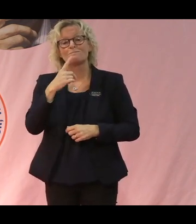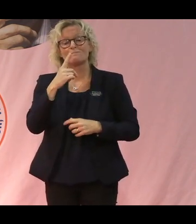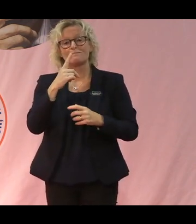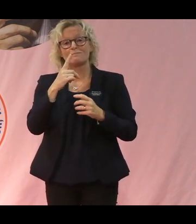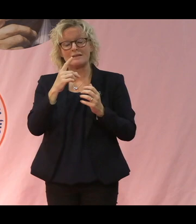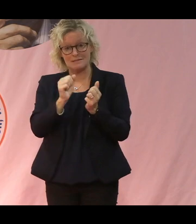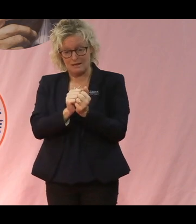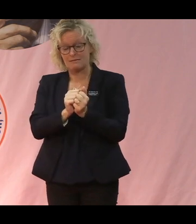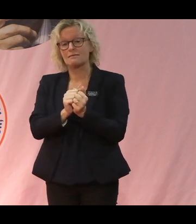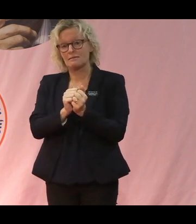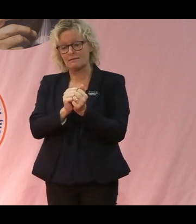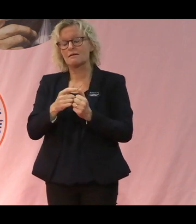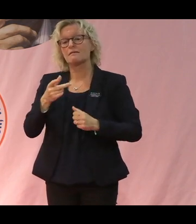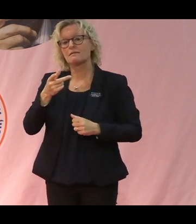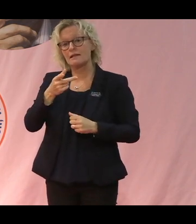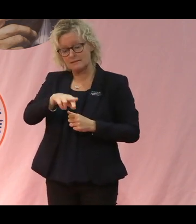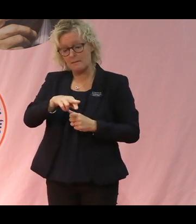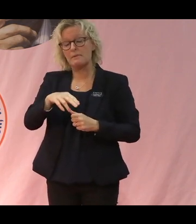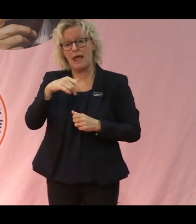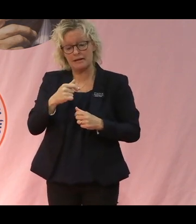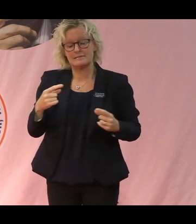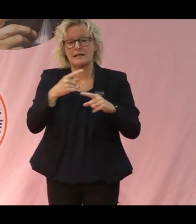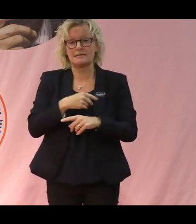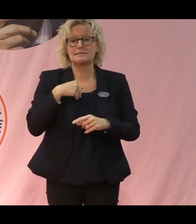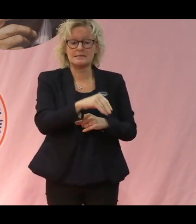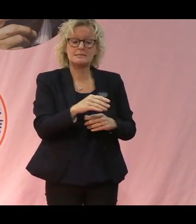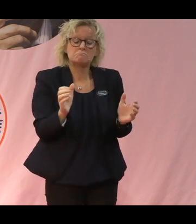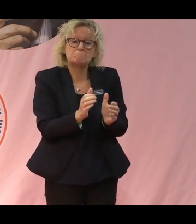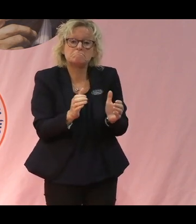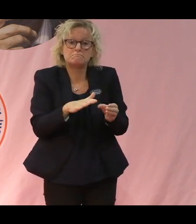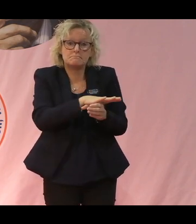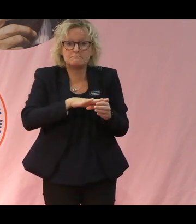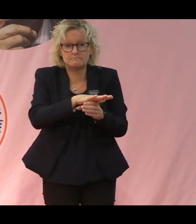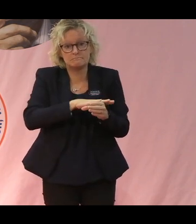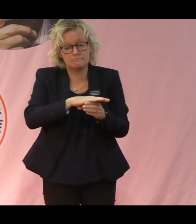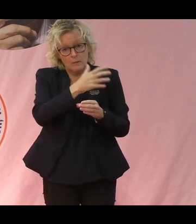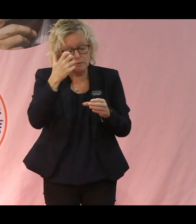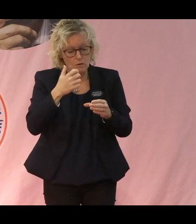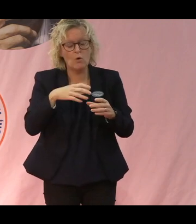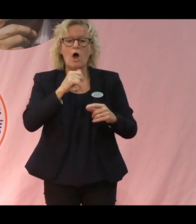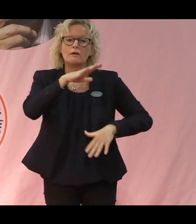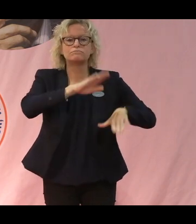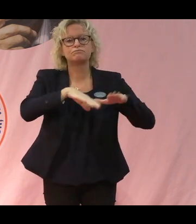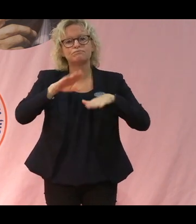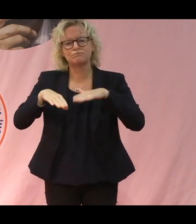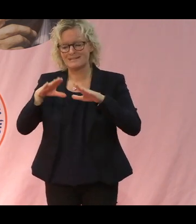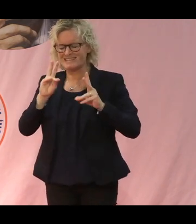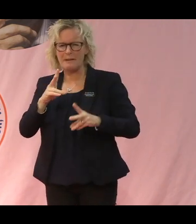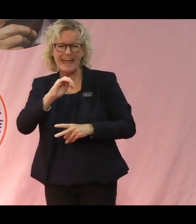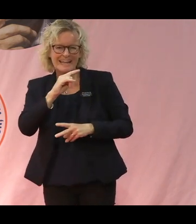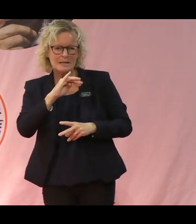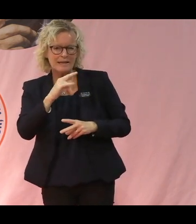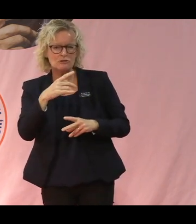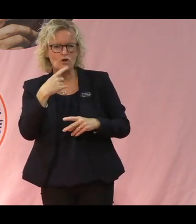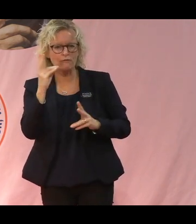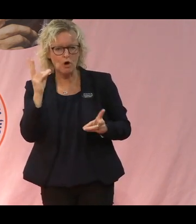sätt kan vara att sikta in sig på det småskaliga. Alltså att jobba, odla varierat, precis som Elisabeth sa här. Man